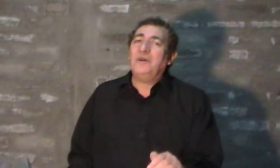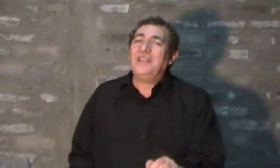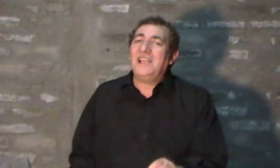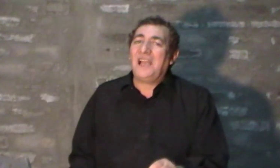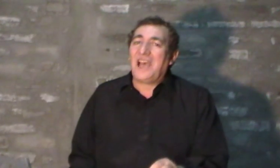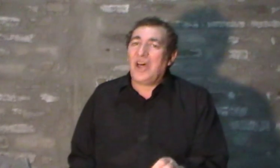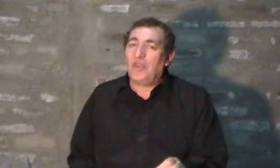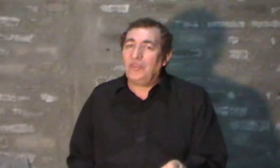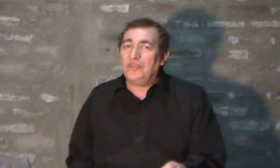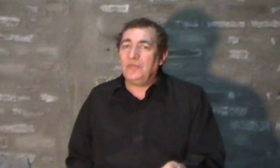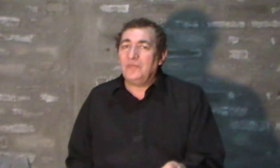más relajados.